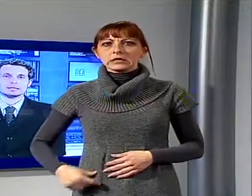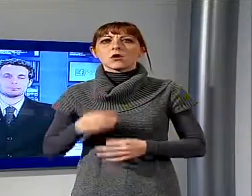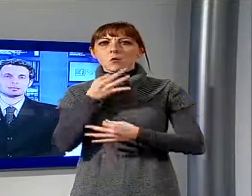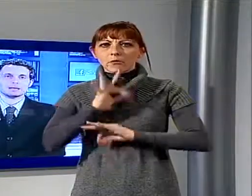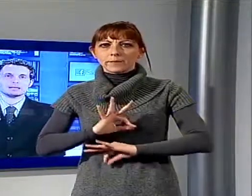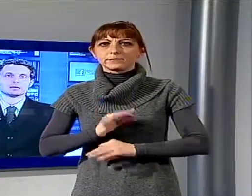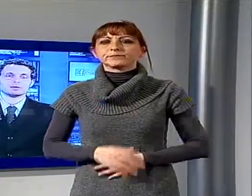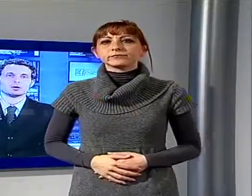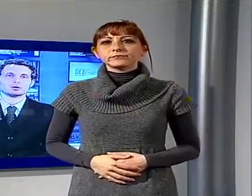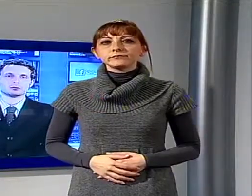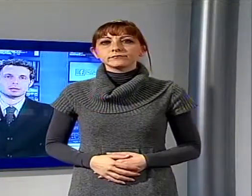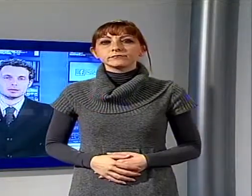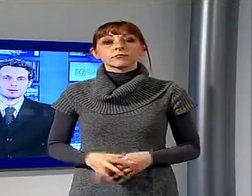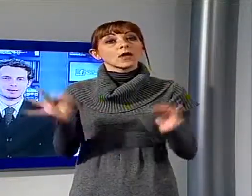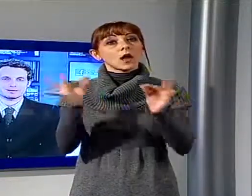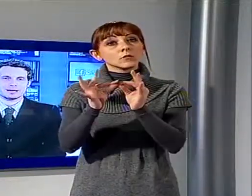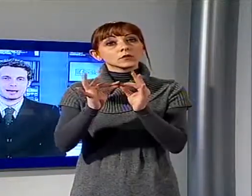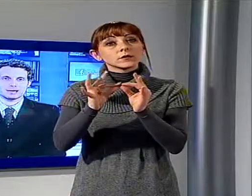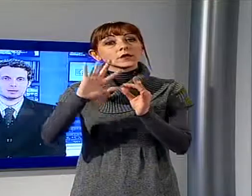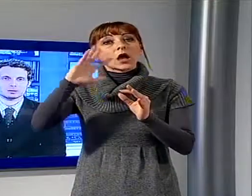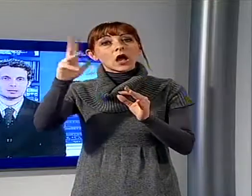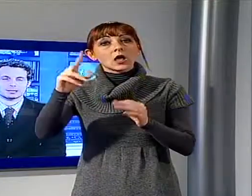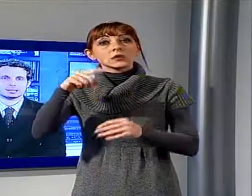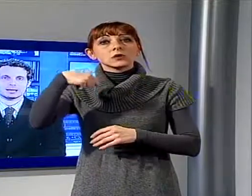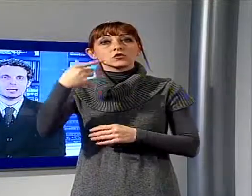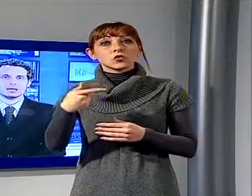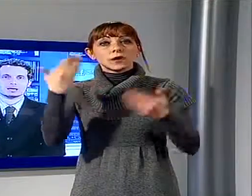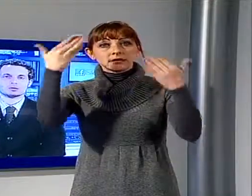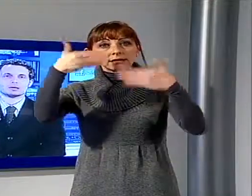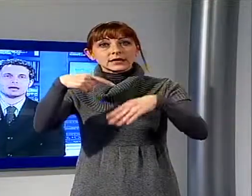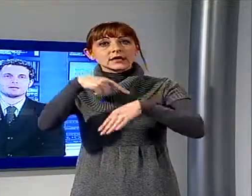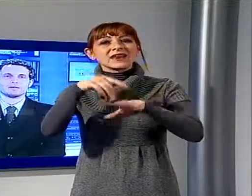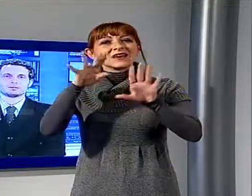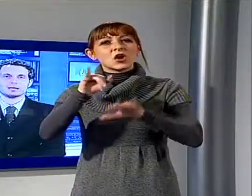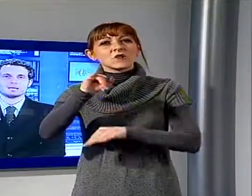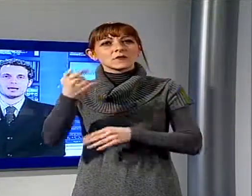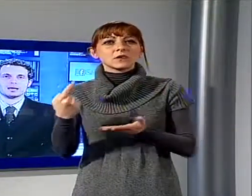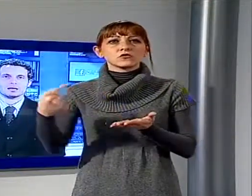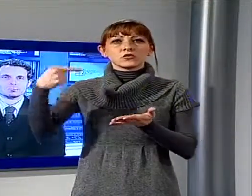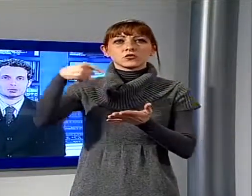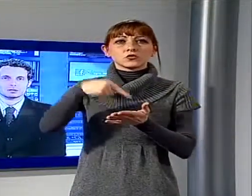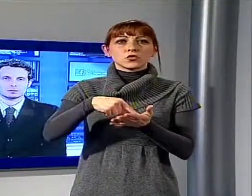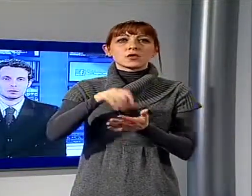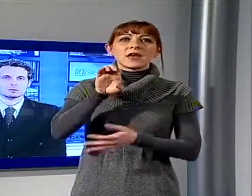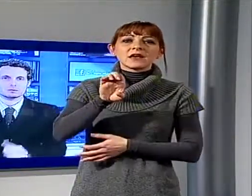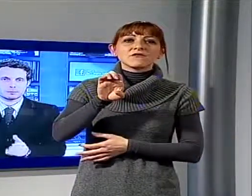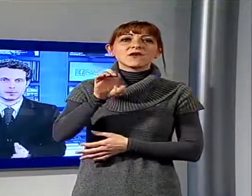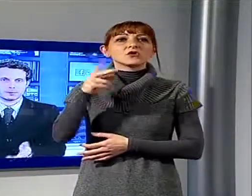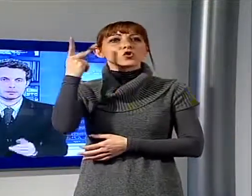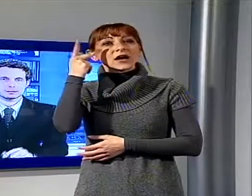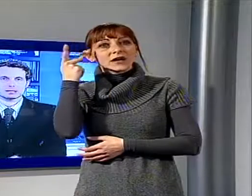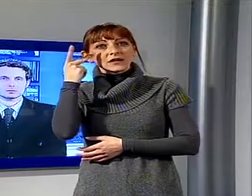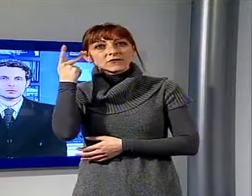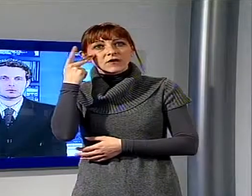degli appuntamenti, vi ricordo che domani sera alle 21.30 ritorna effetto carnevale processo al corso.